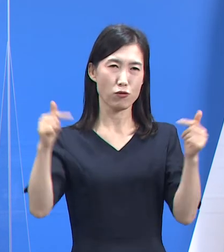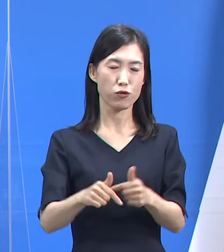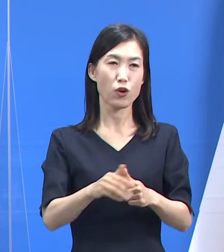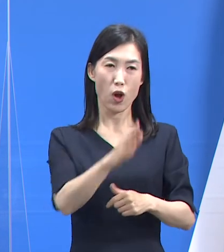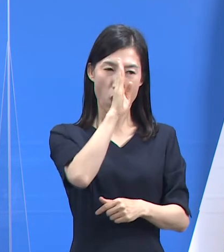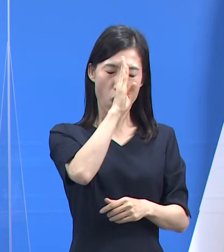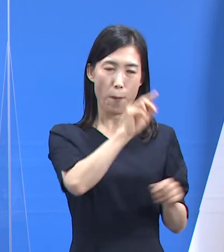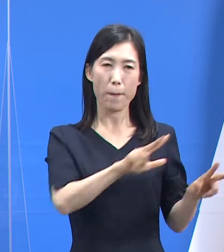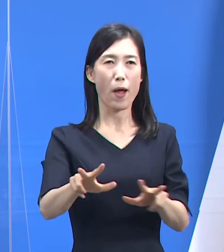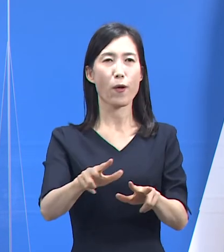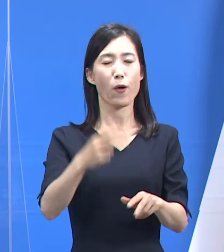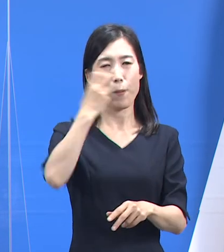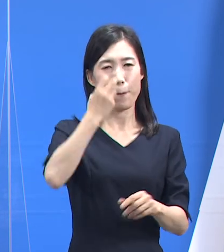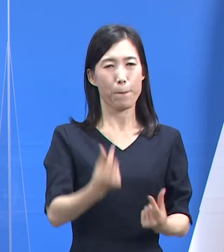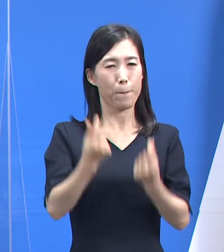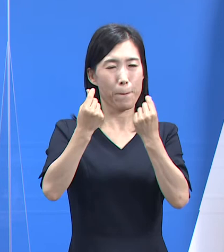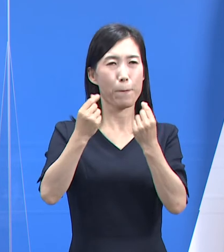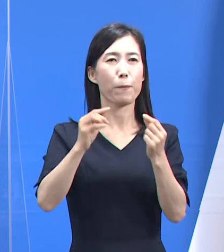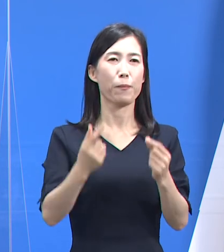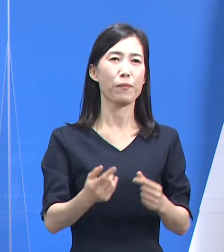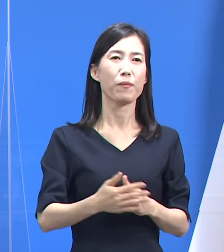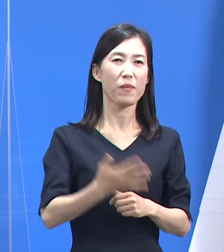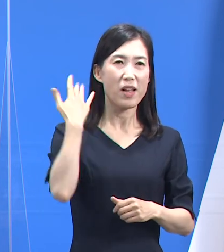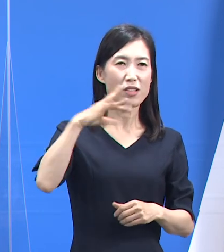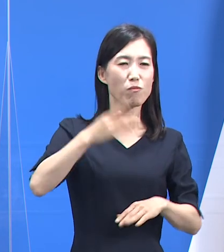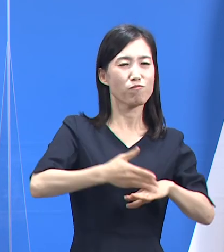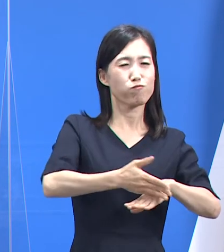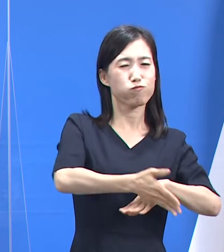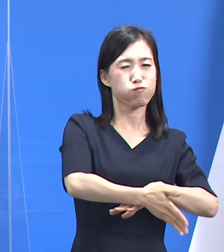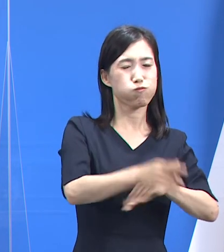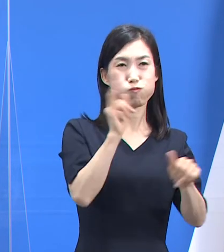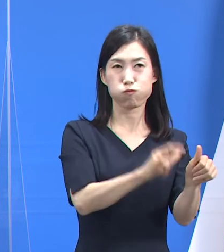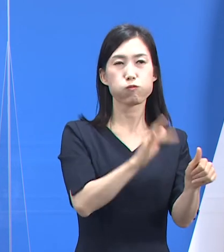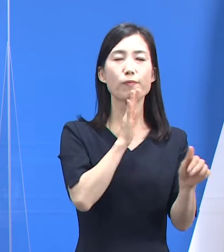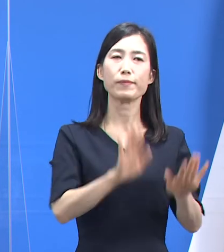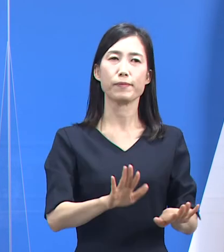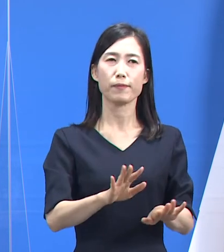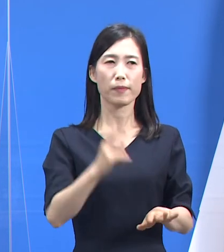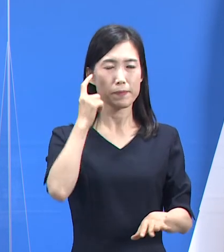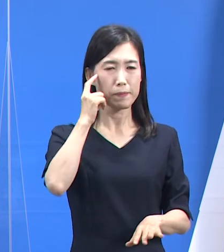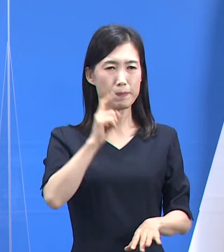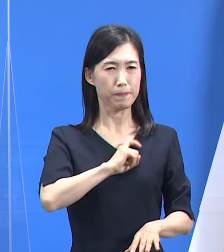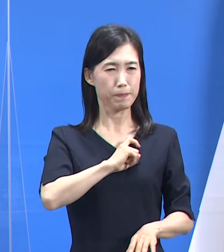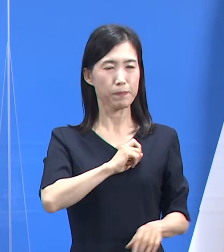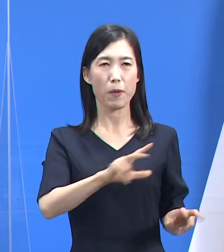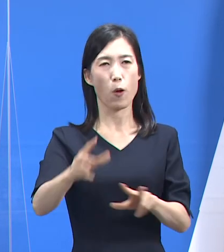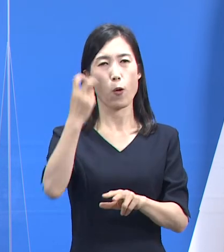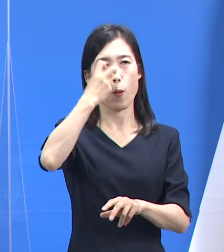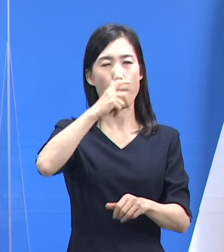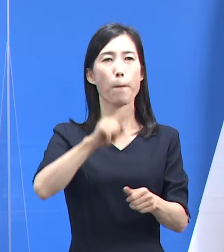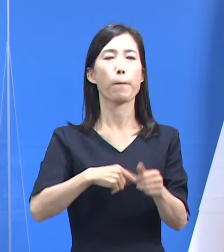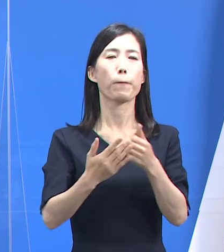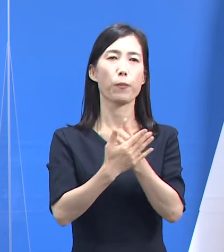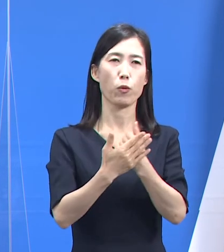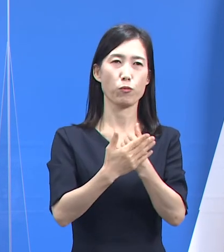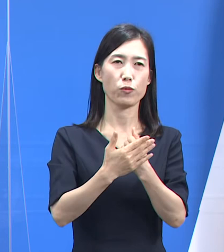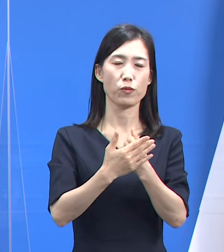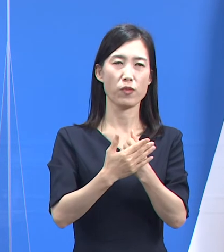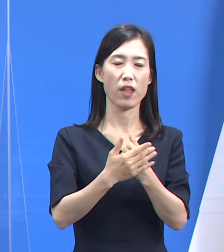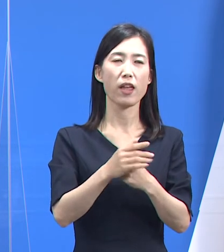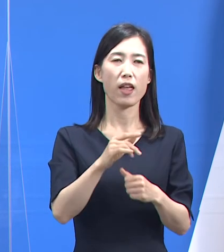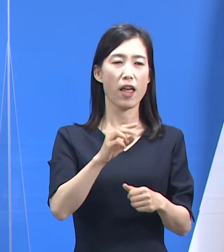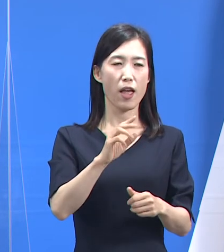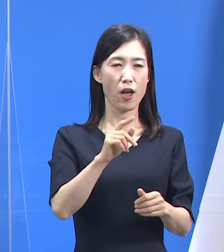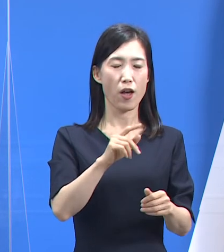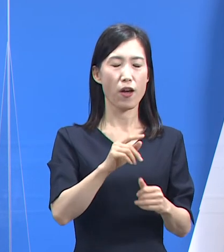유증상 확진자 중 초기 역학조사 시 진단 경로 미상으로 분류된 사람들을 대상으로 좁혀